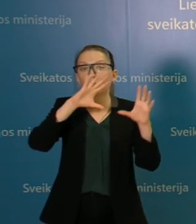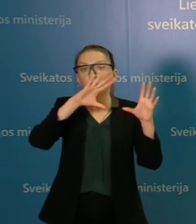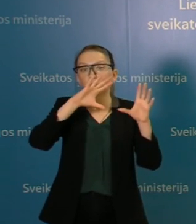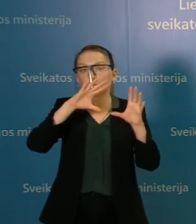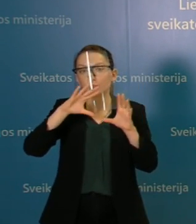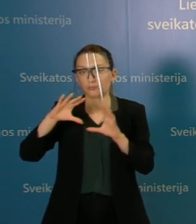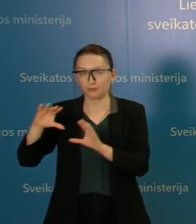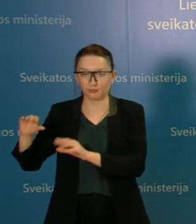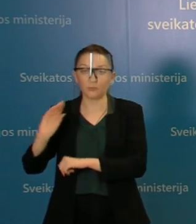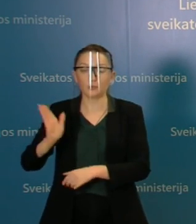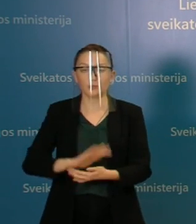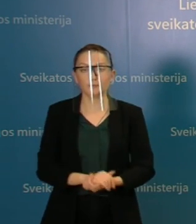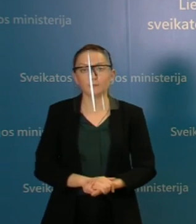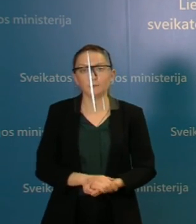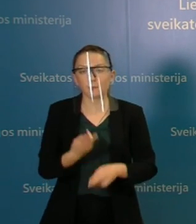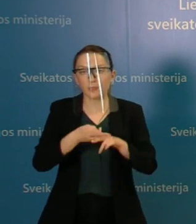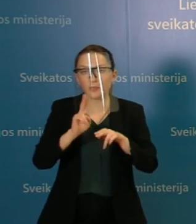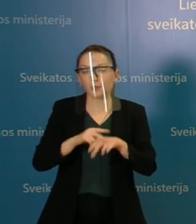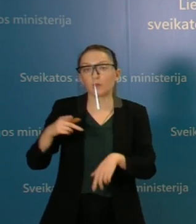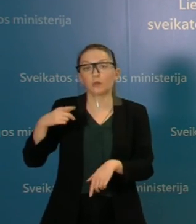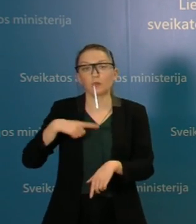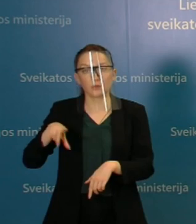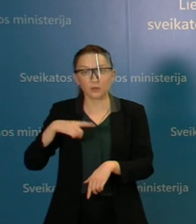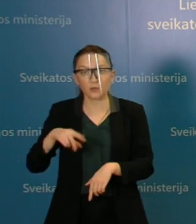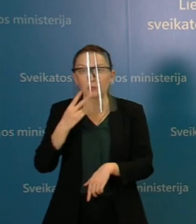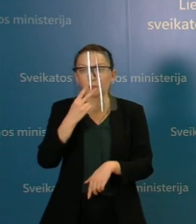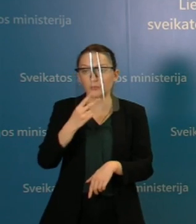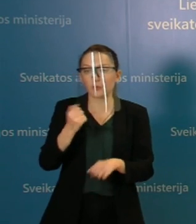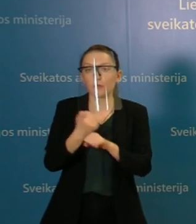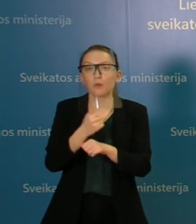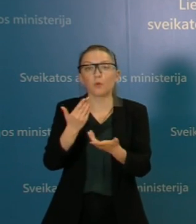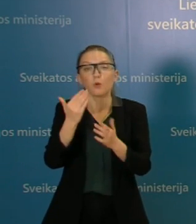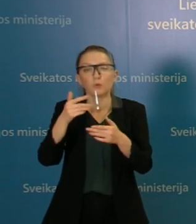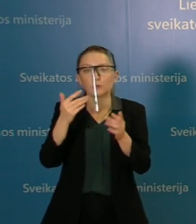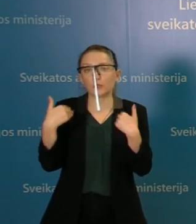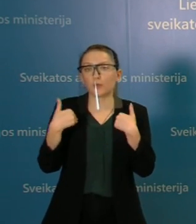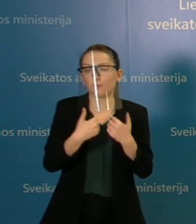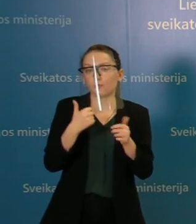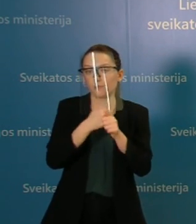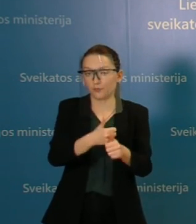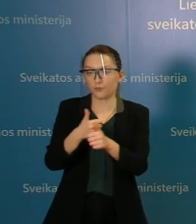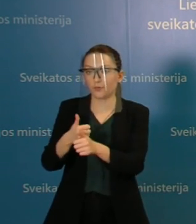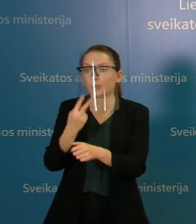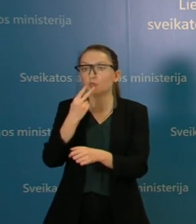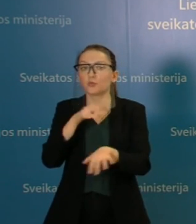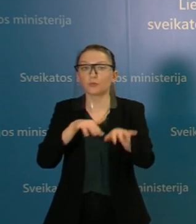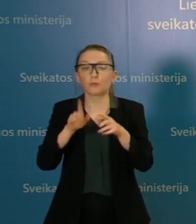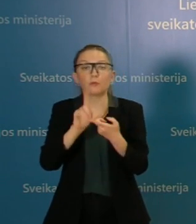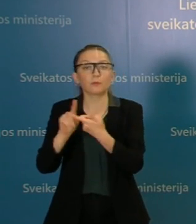duoti savo rezultatus. Taip kad mums vėl lieka tik tai laikytis visų saugumo priemonių ir aišku stebėti situaciją.